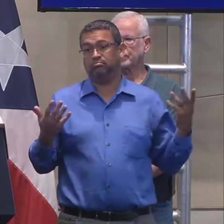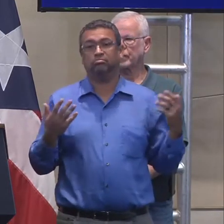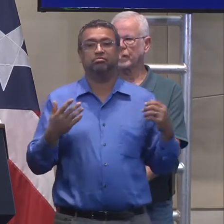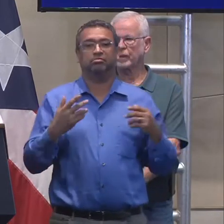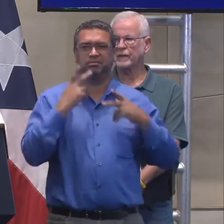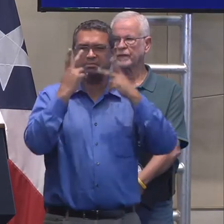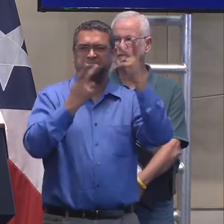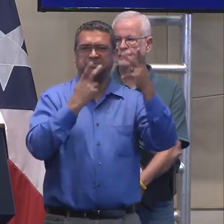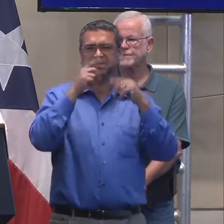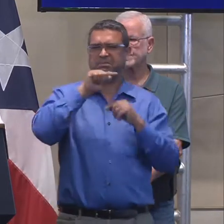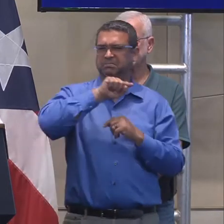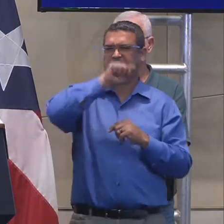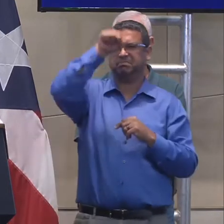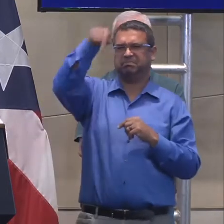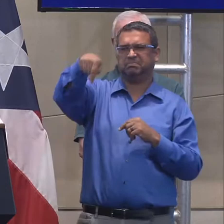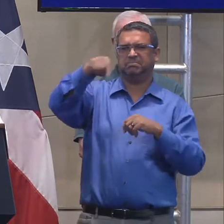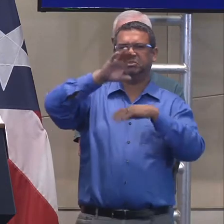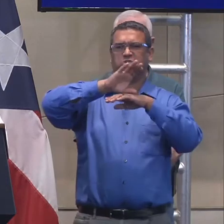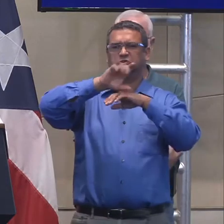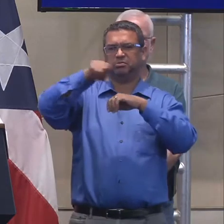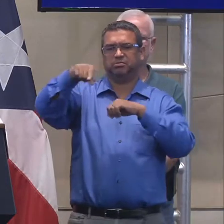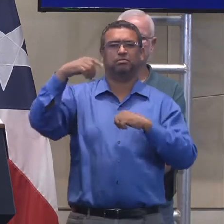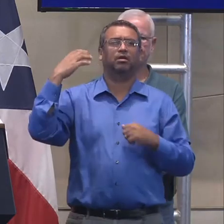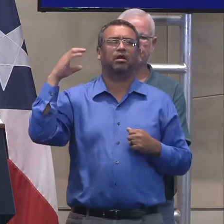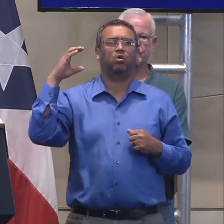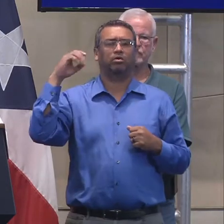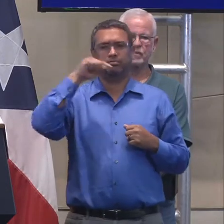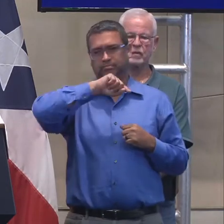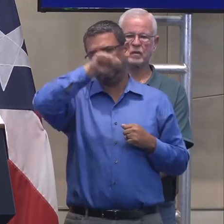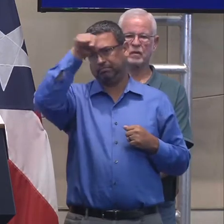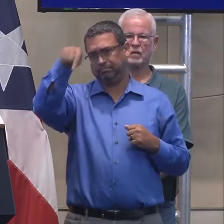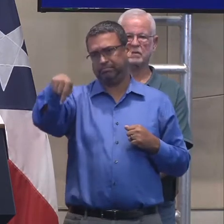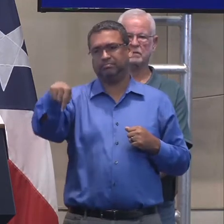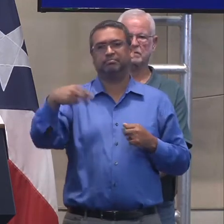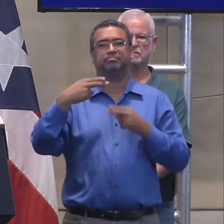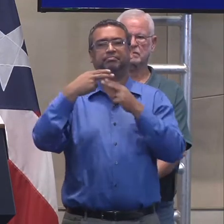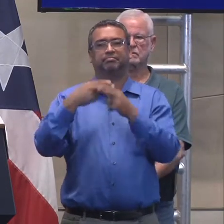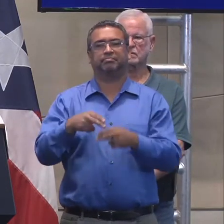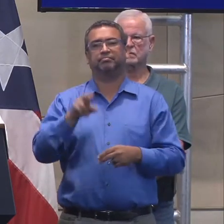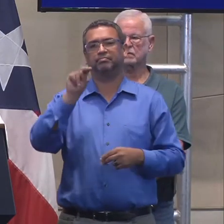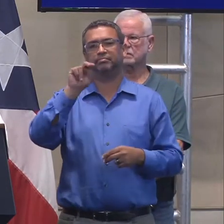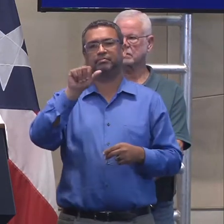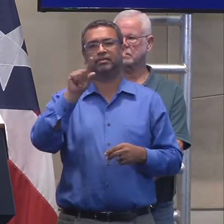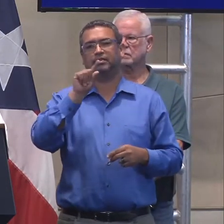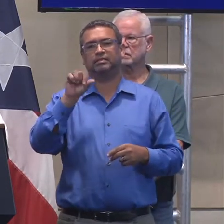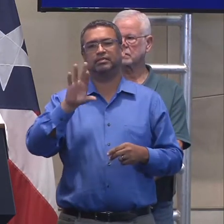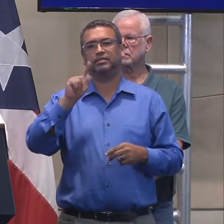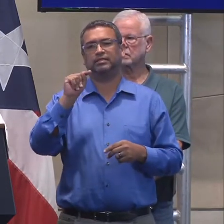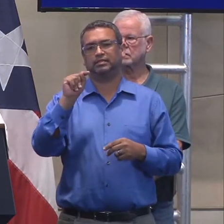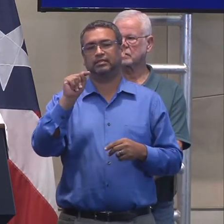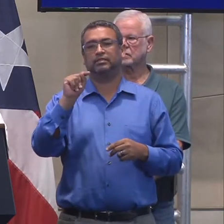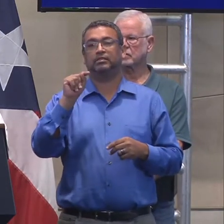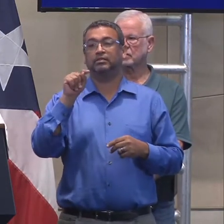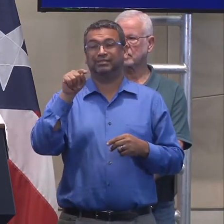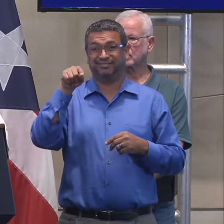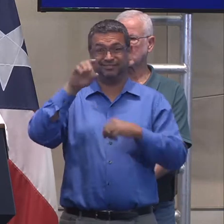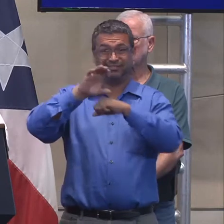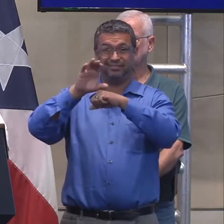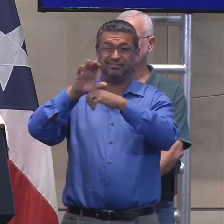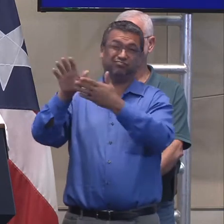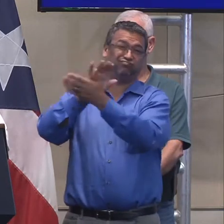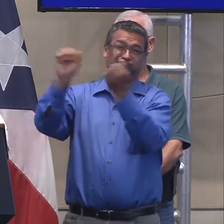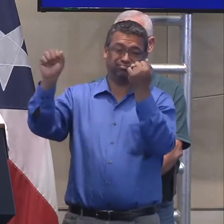iglesia cercana, allí mismo en Carolina del Nazaret, que fue devastada. Habló con los